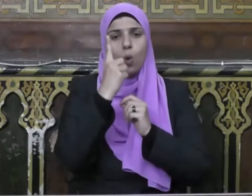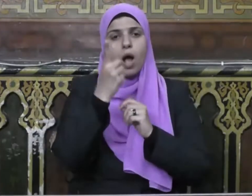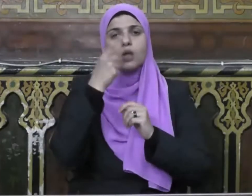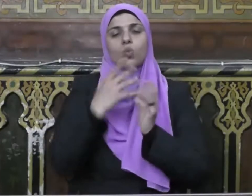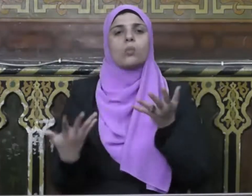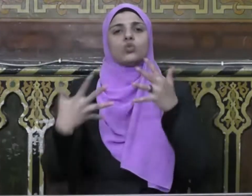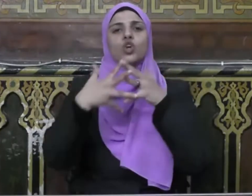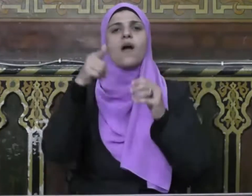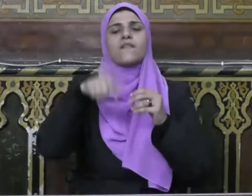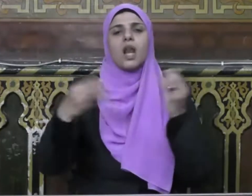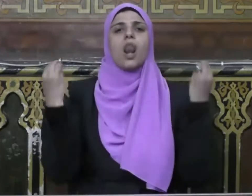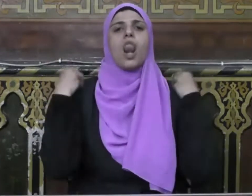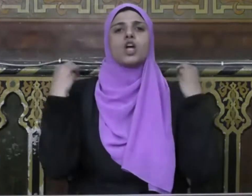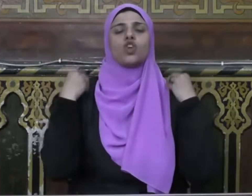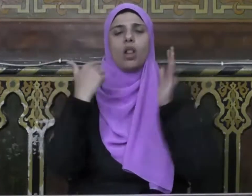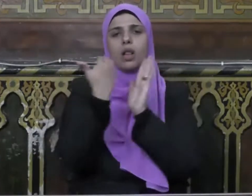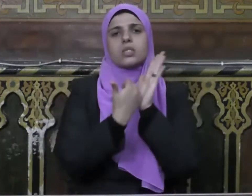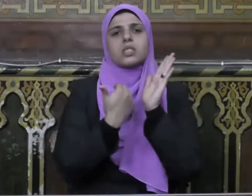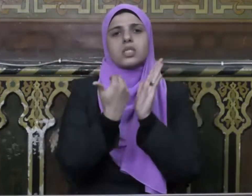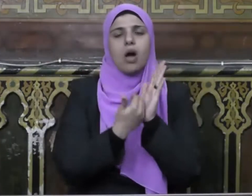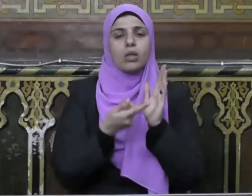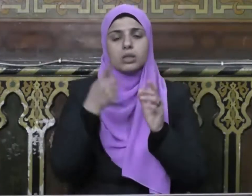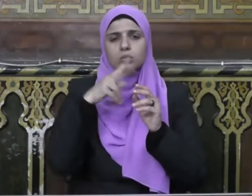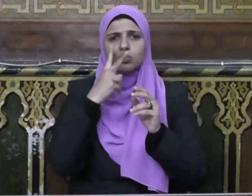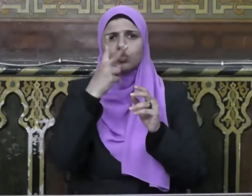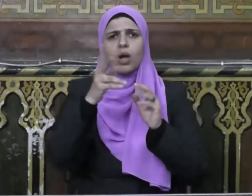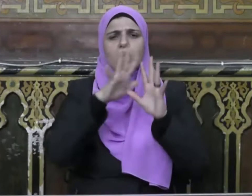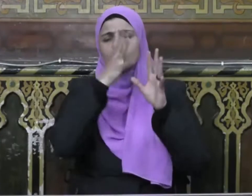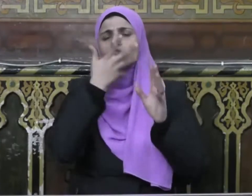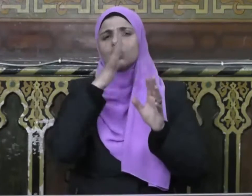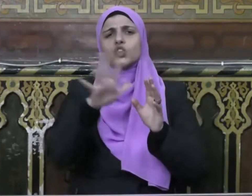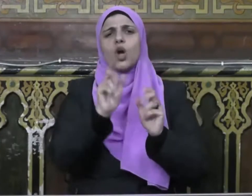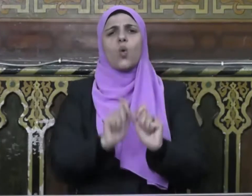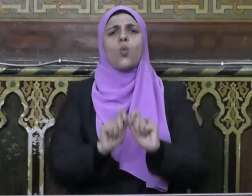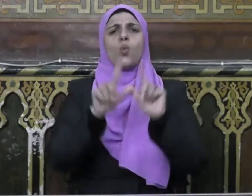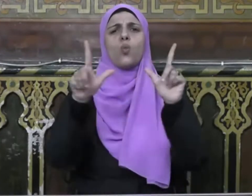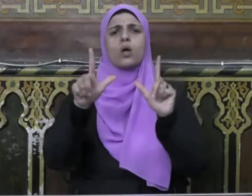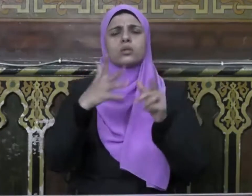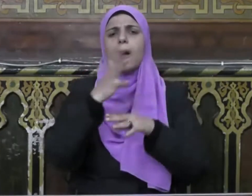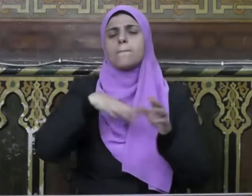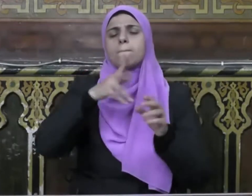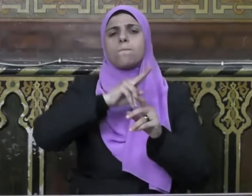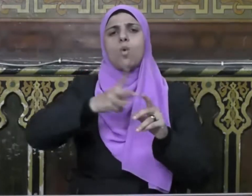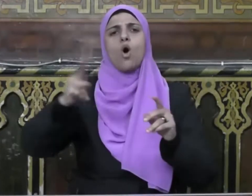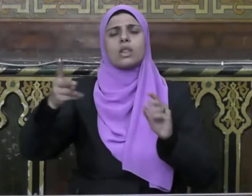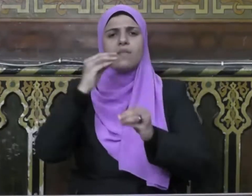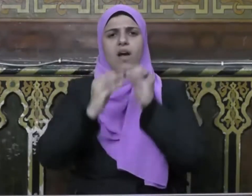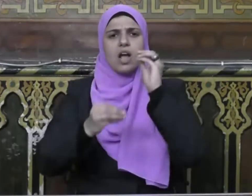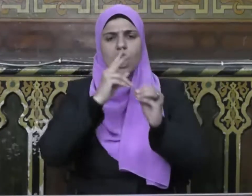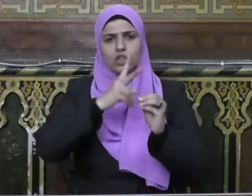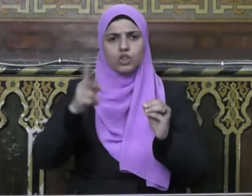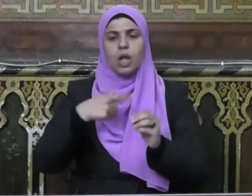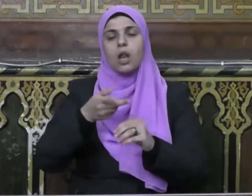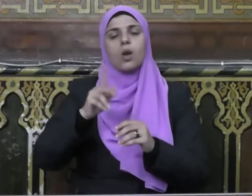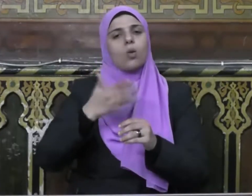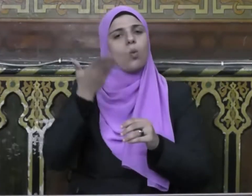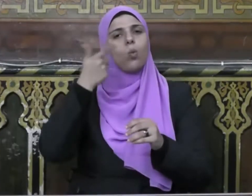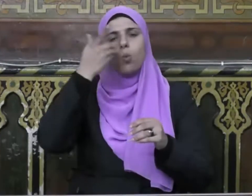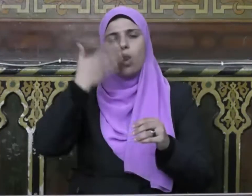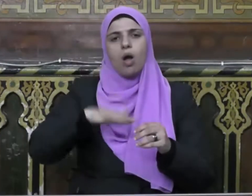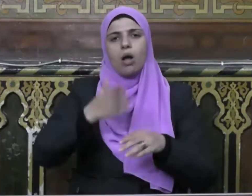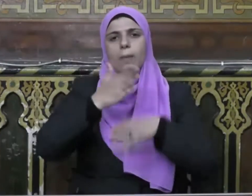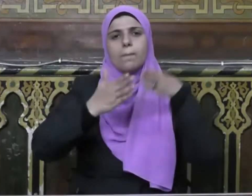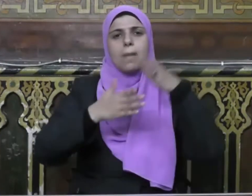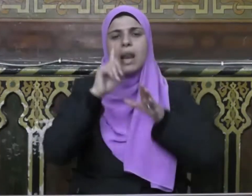والمشاركة في النشاط الاقتصادي بشتى صوره ومختلف ألوانه ولقد بنى